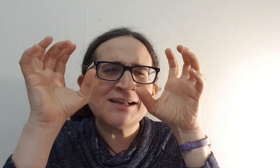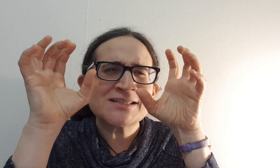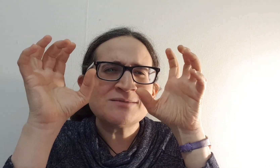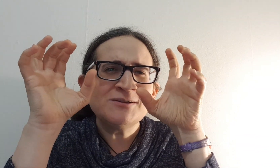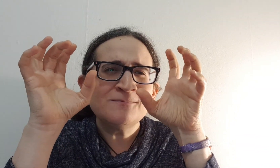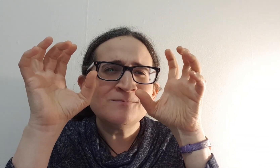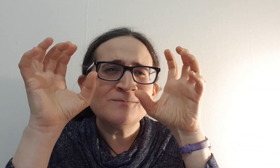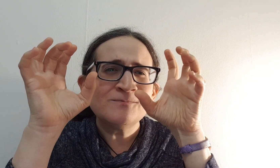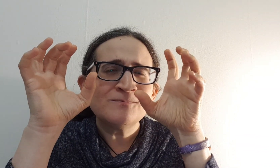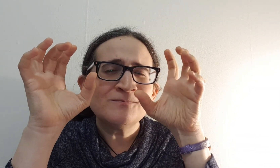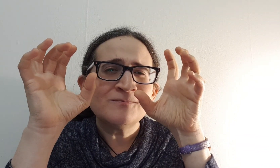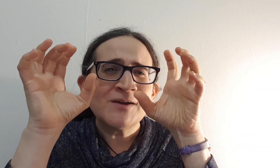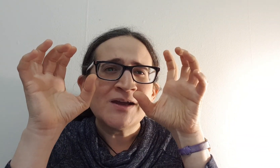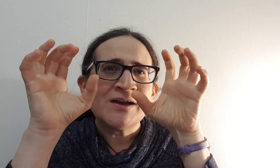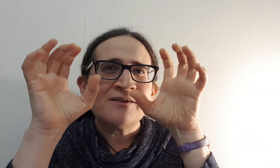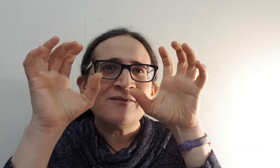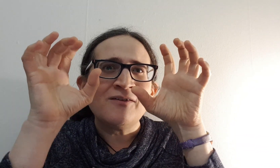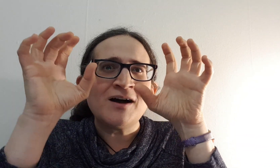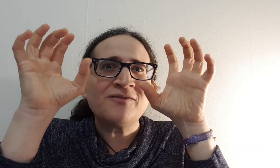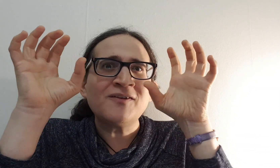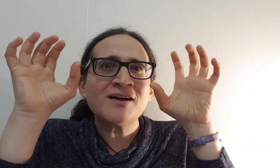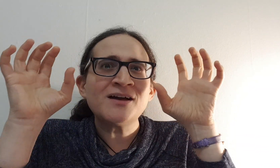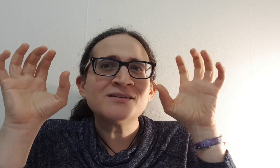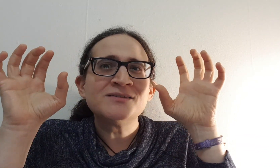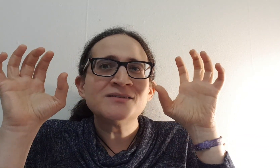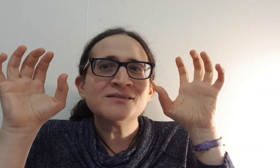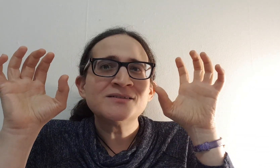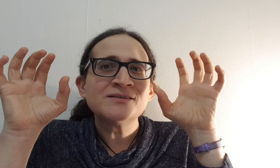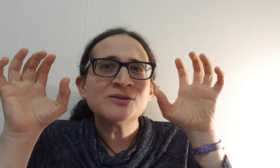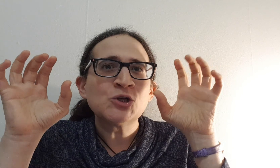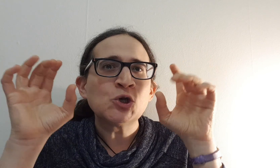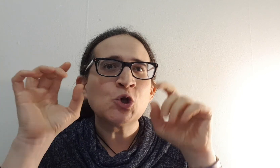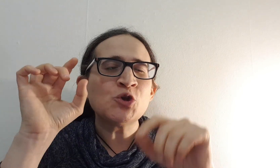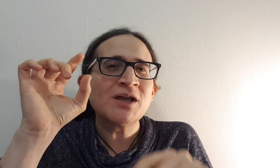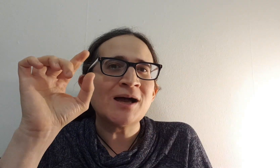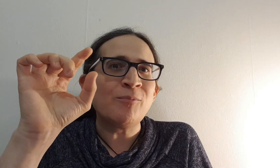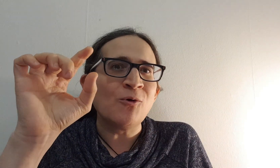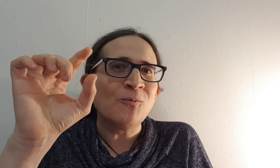לעצמי, ואף אחד לא יגע בו.